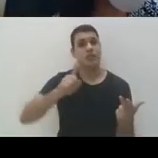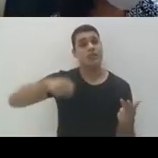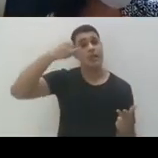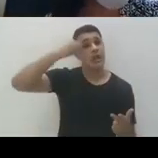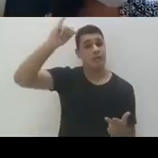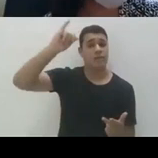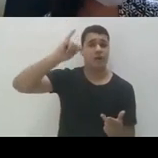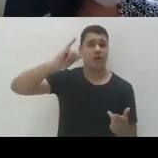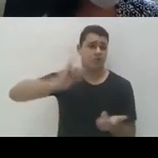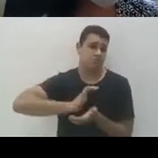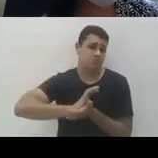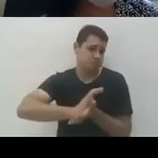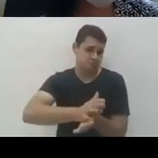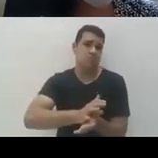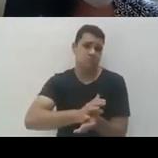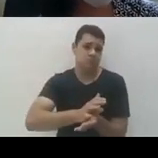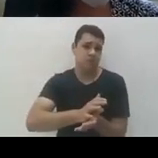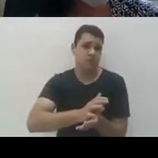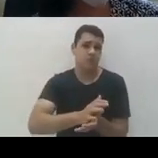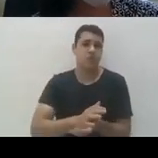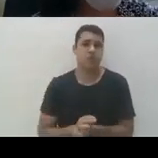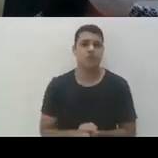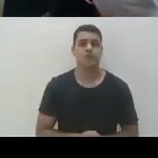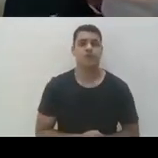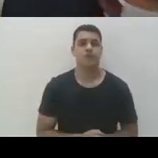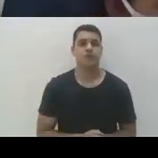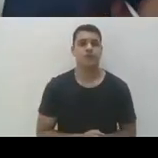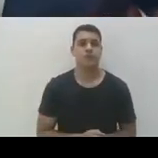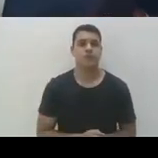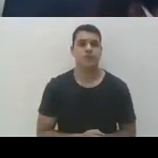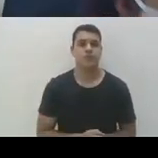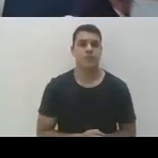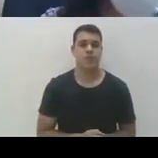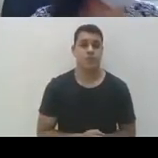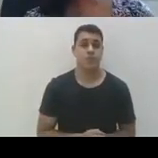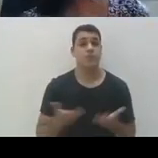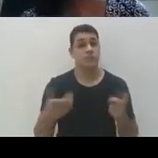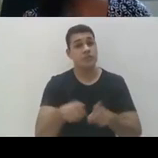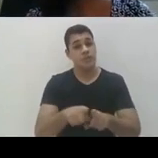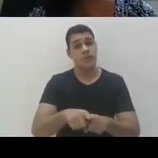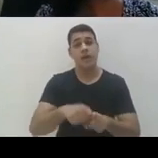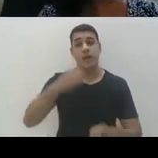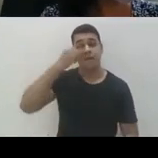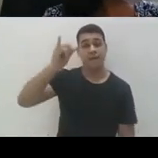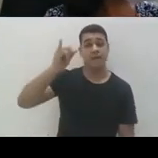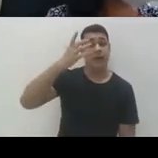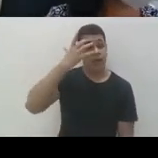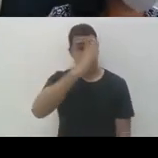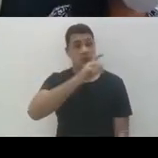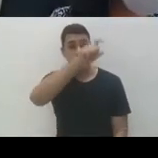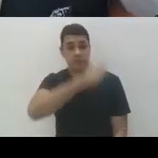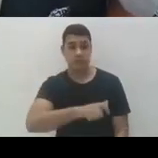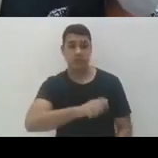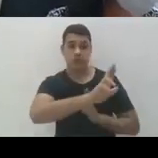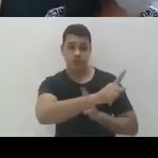uma certa aversão, aversão àquilo que é diferente de nós.